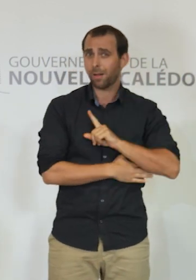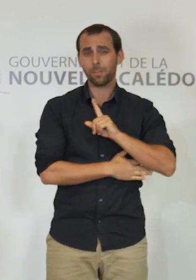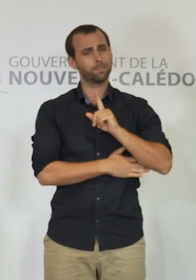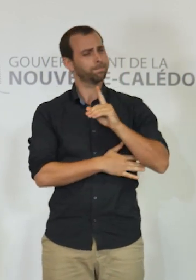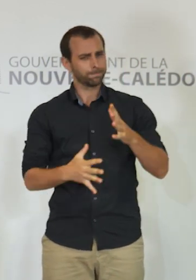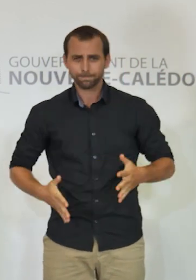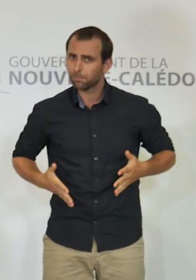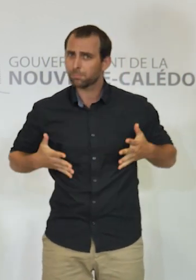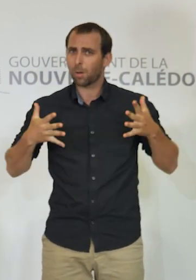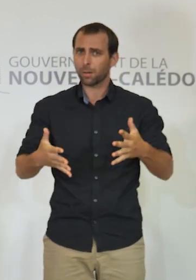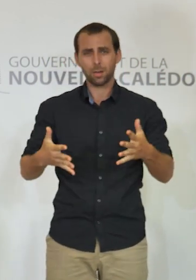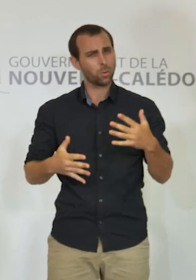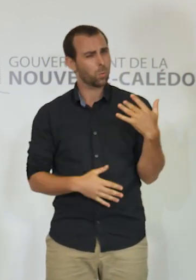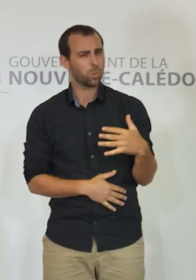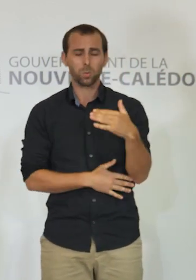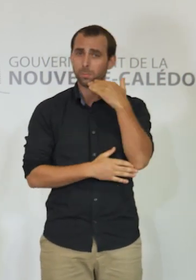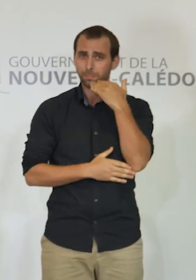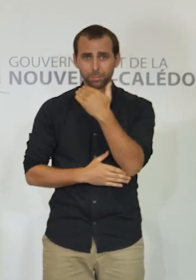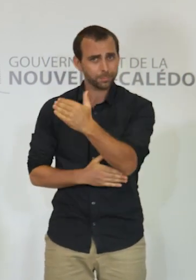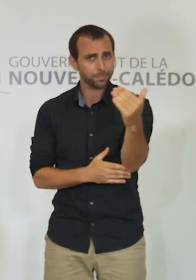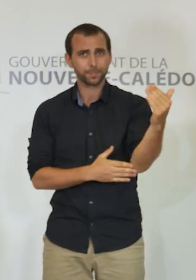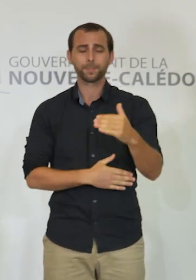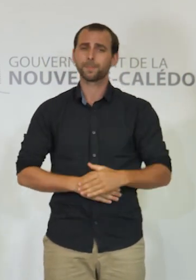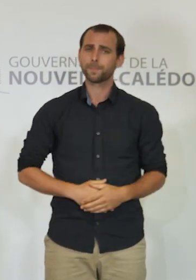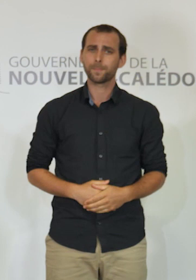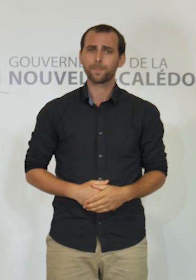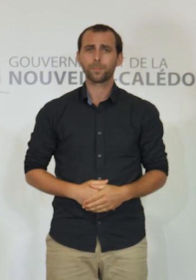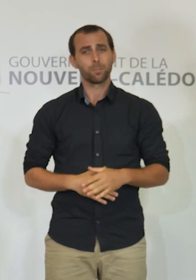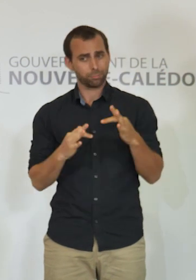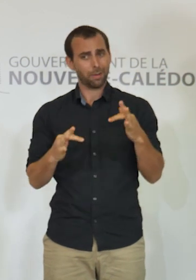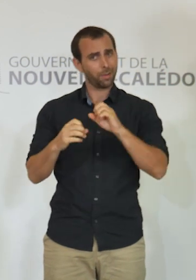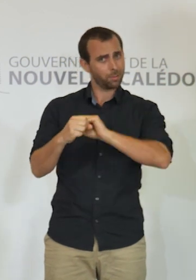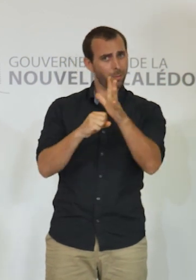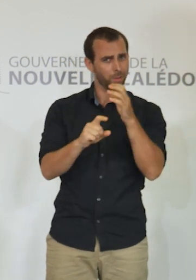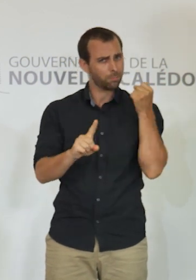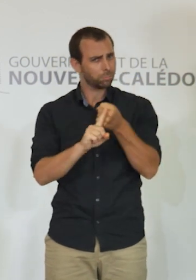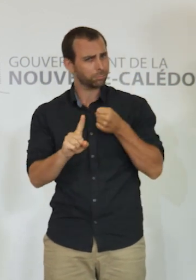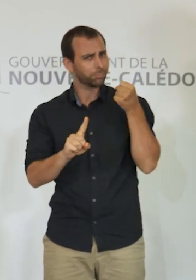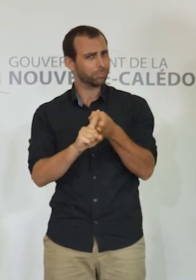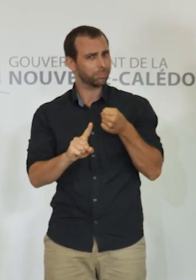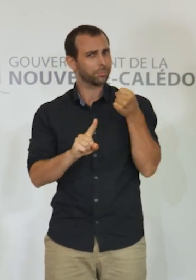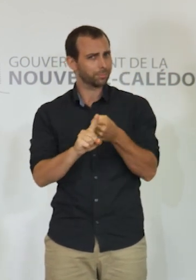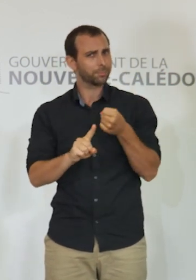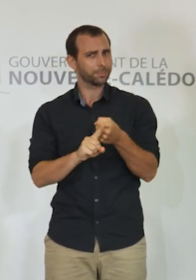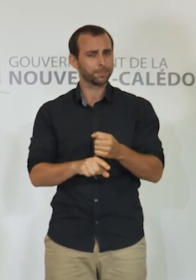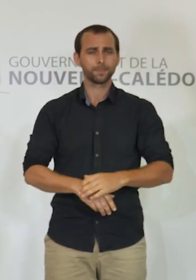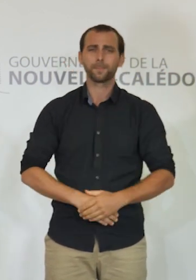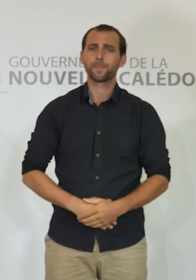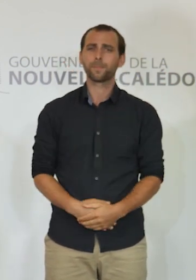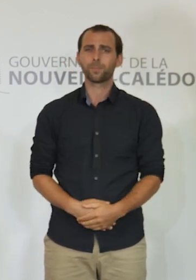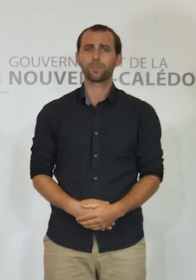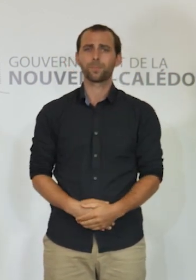engagement et votre courage pendant cette lutte contre le Covid-19. J'ai bien conscience